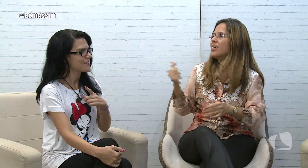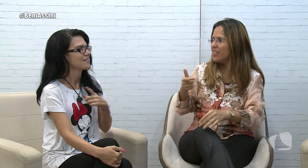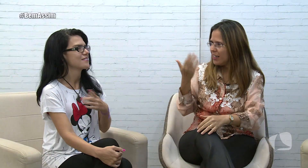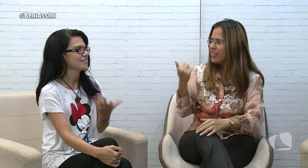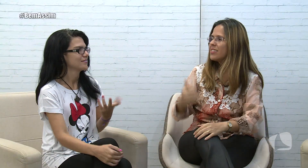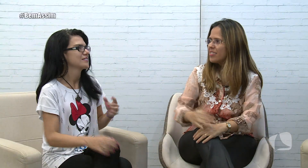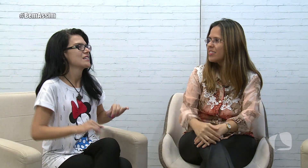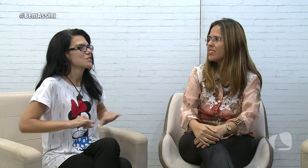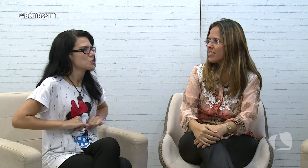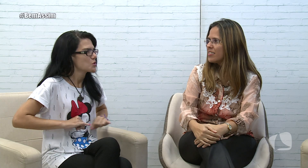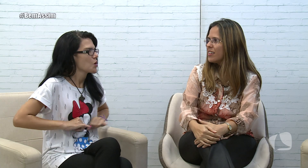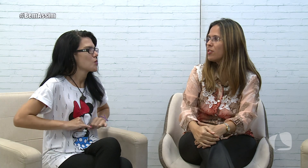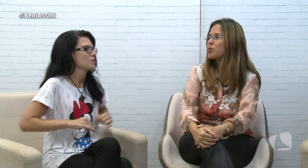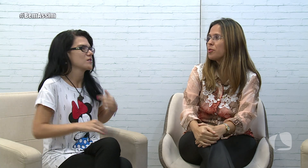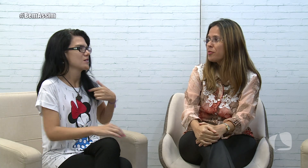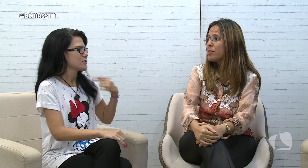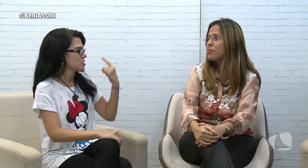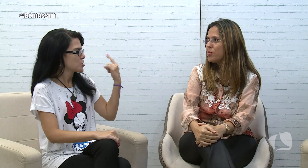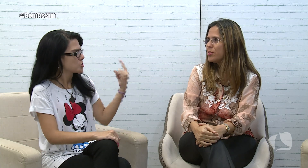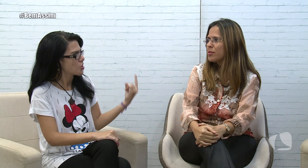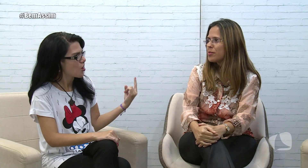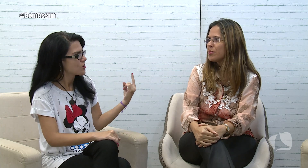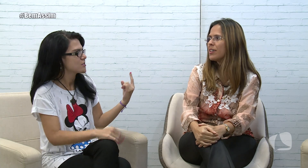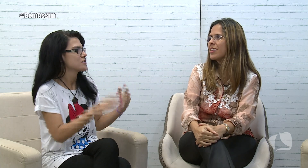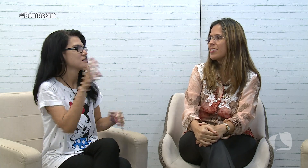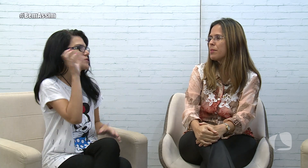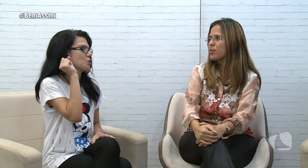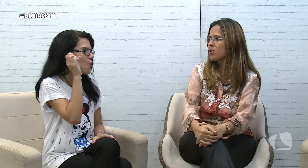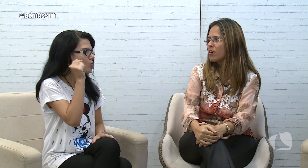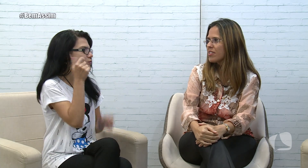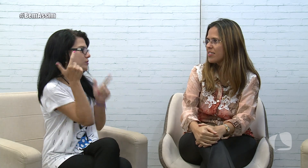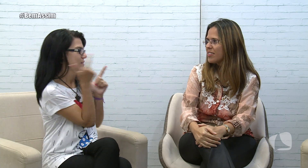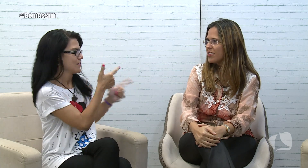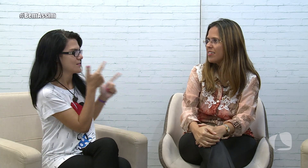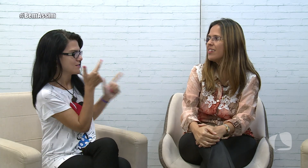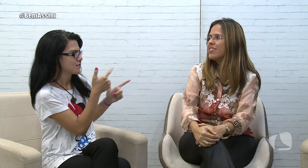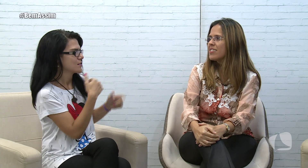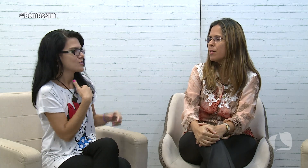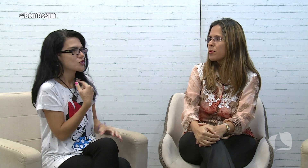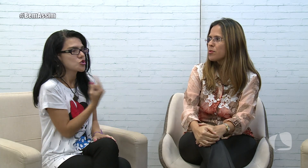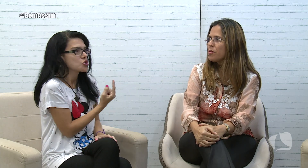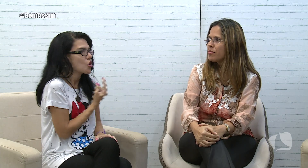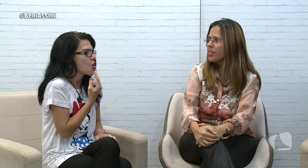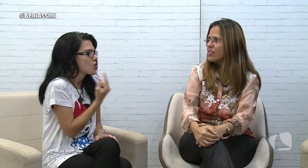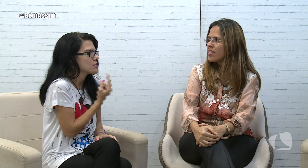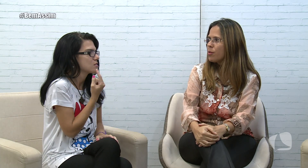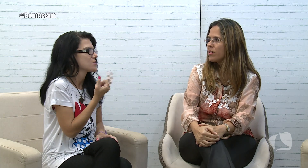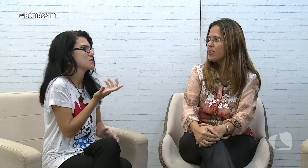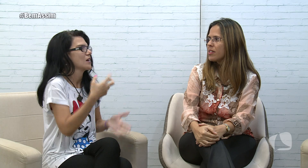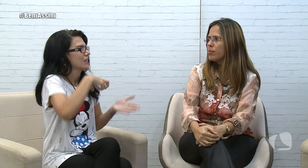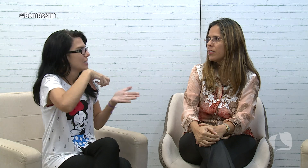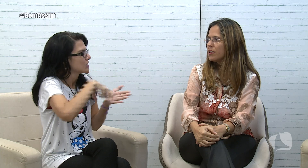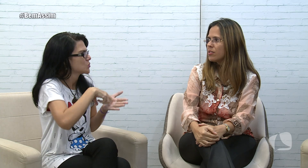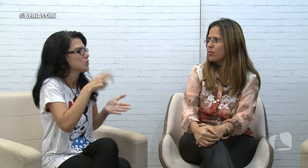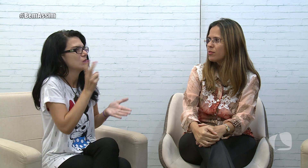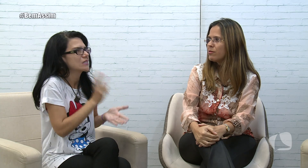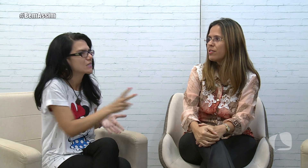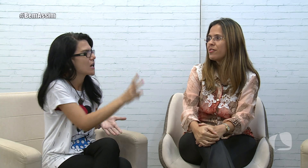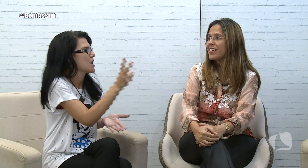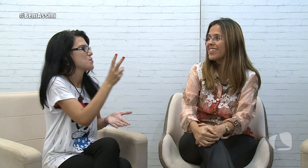Antes, eu sofri muito, era sempre sozinha, sempre os ouvintes eram me discriminando, vivia de